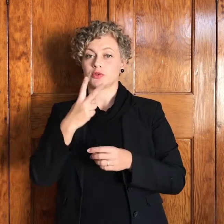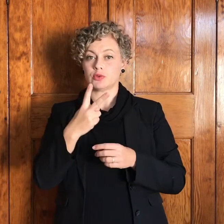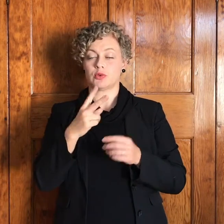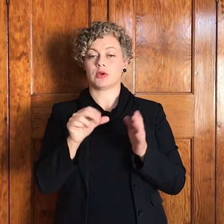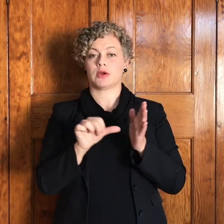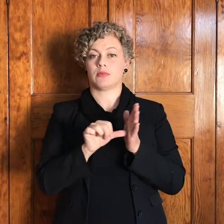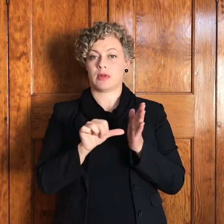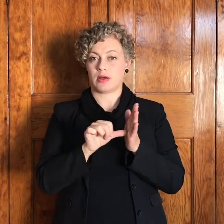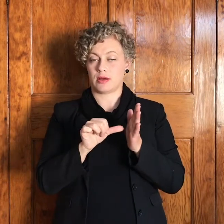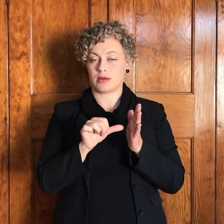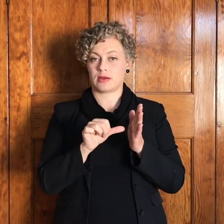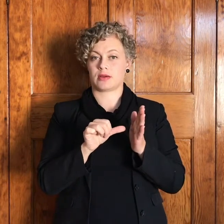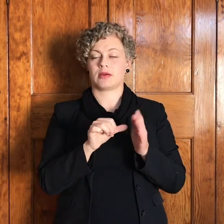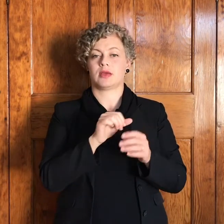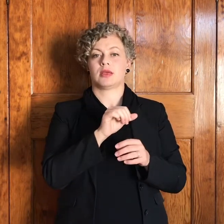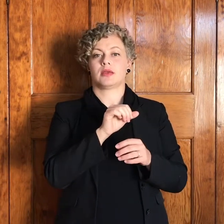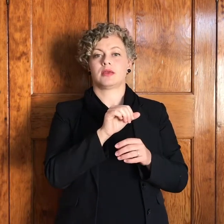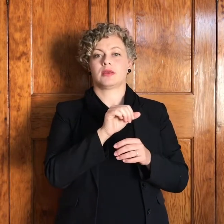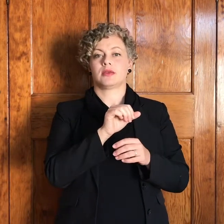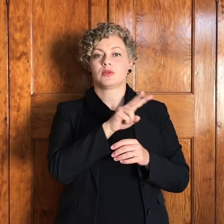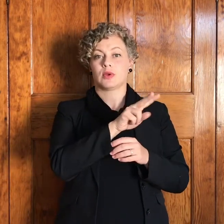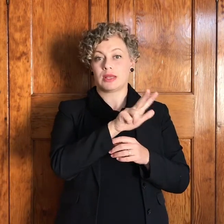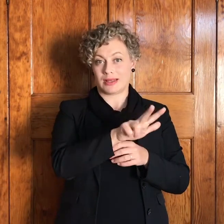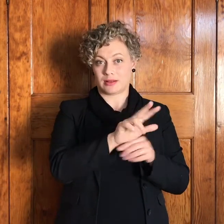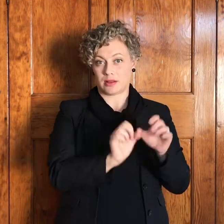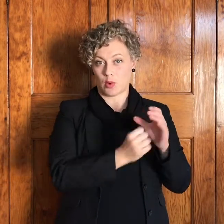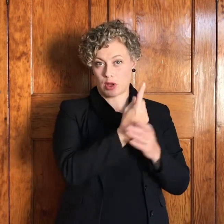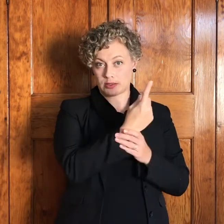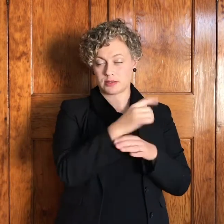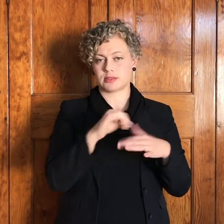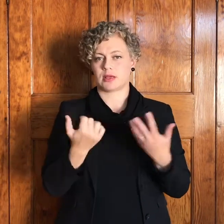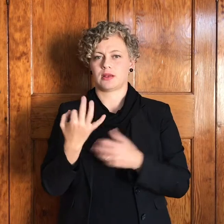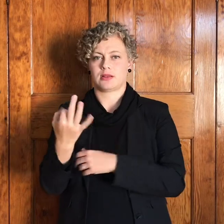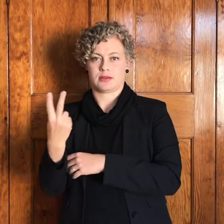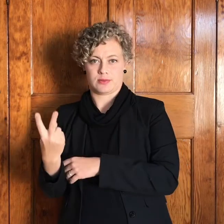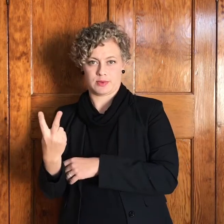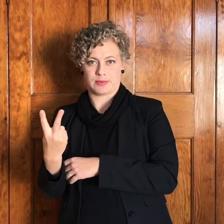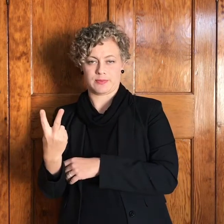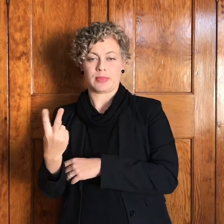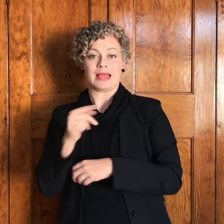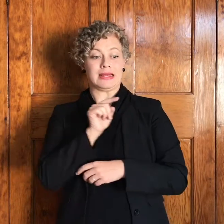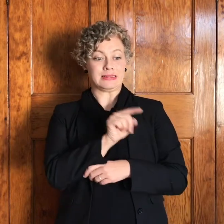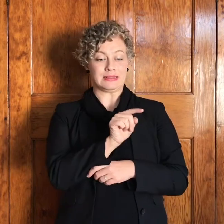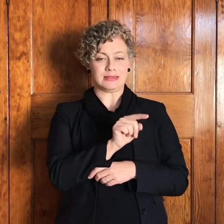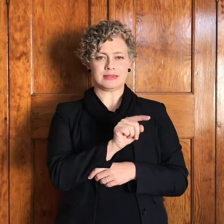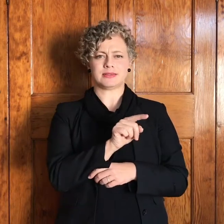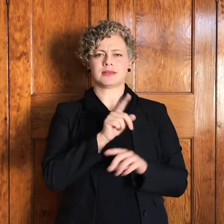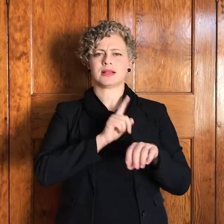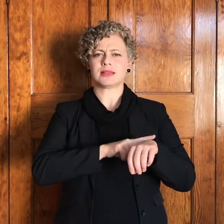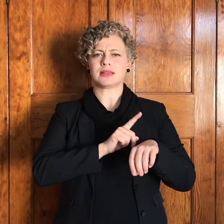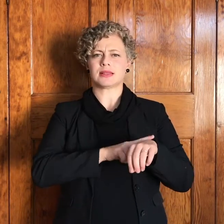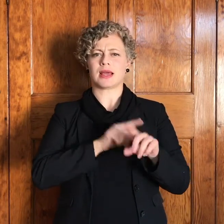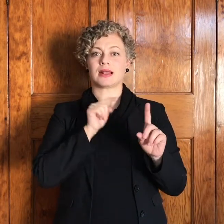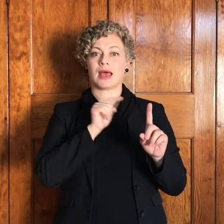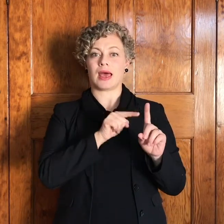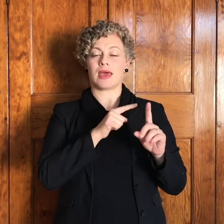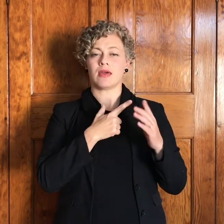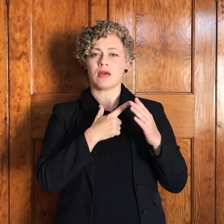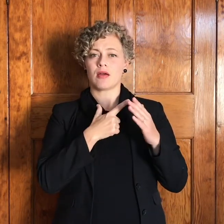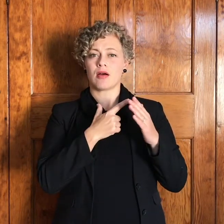af op die grens, die een is as hy vlug uit die land en die andere een as hy terugkom. Die eerste een vertel hoe dat die op vlug is vir sy